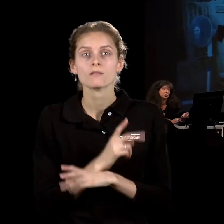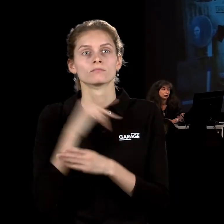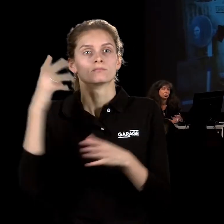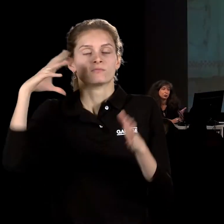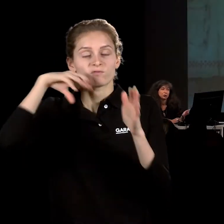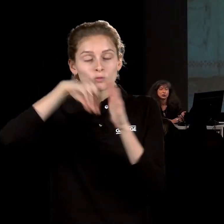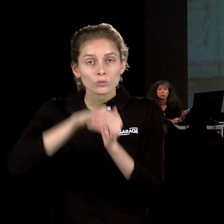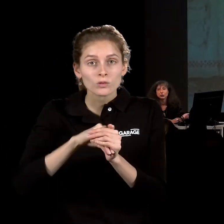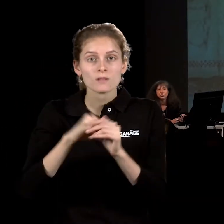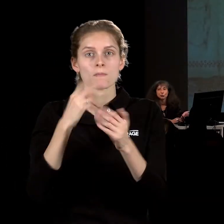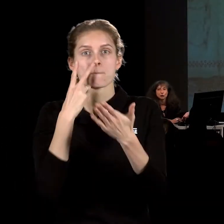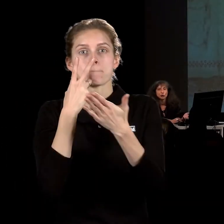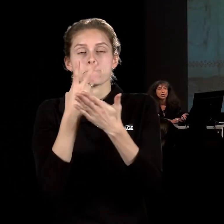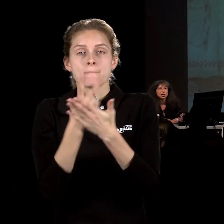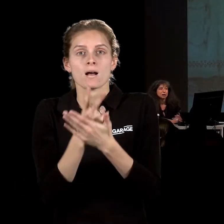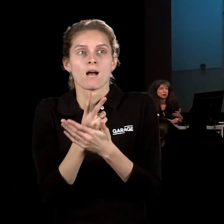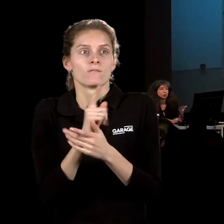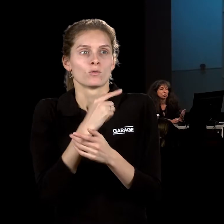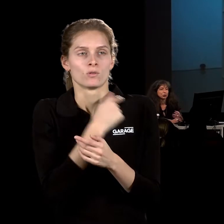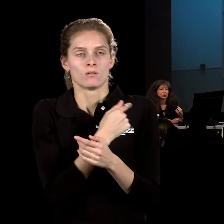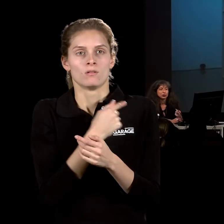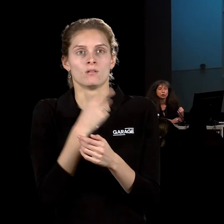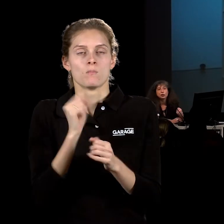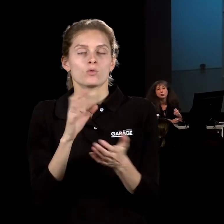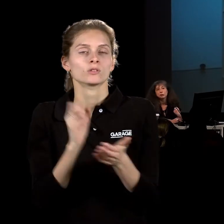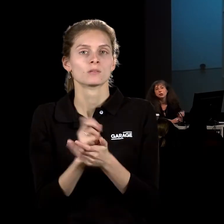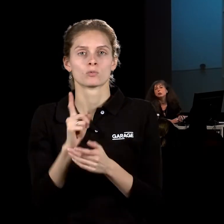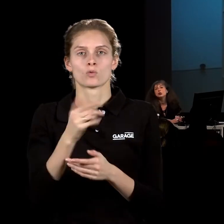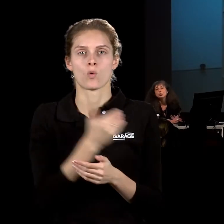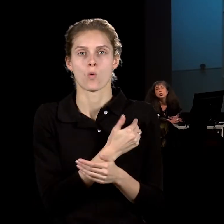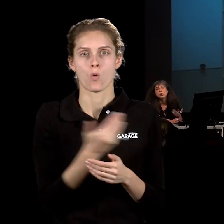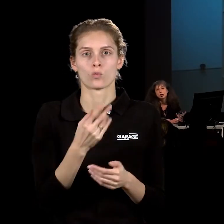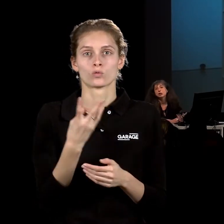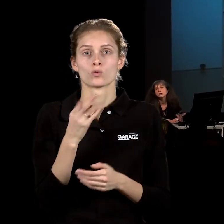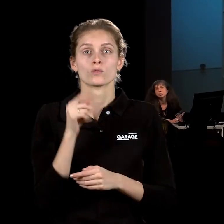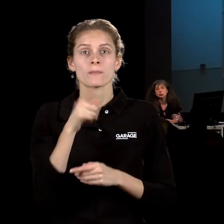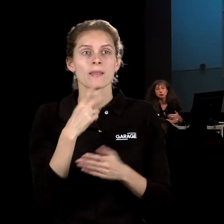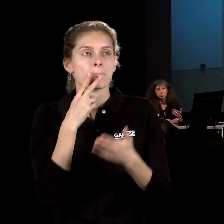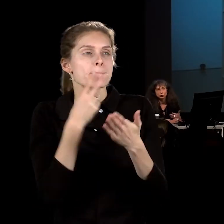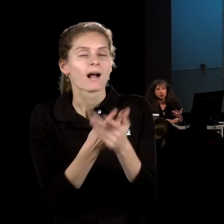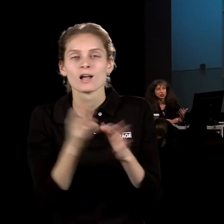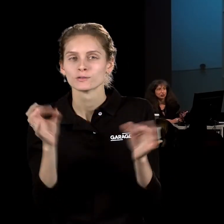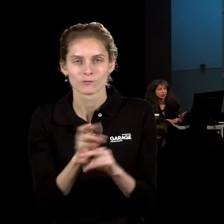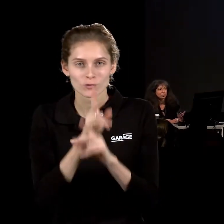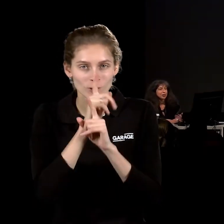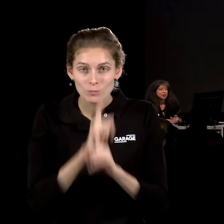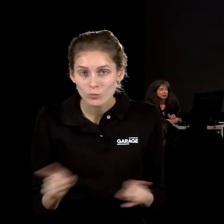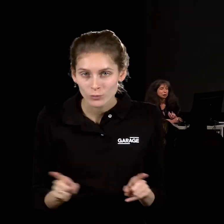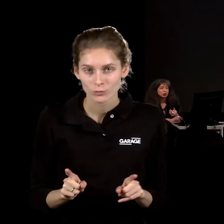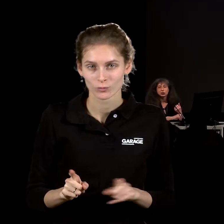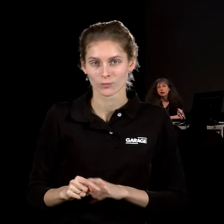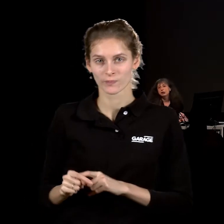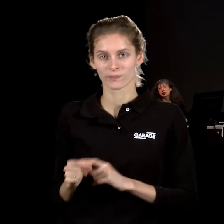пространство, в котором можно заниматься чем хочешь и в котором можно остаться, но при этом тебе там ничего не показывают. приходишь за зрелищем.